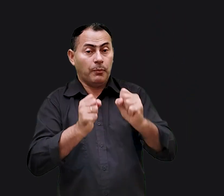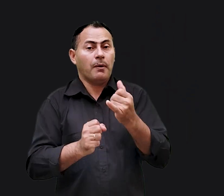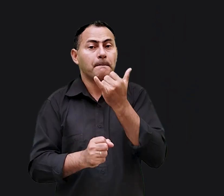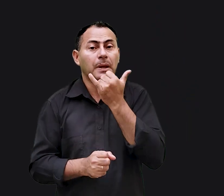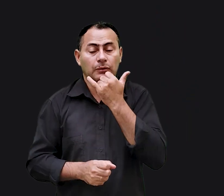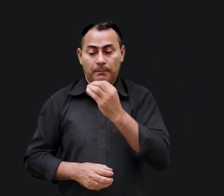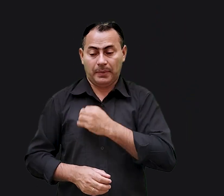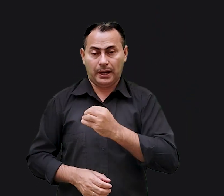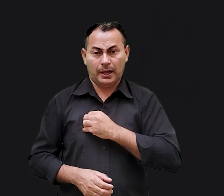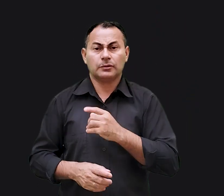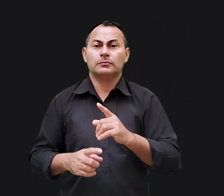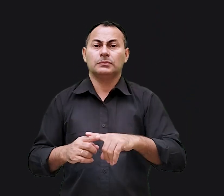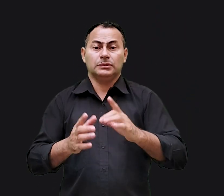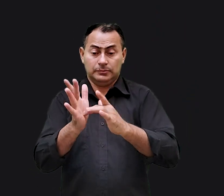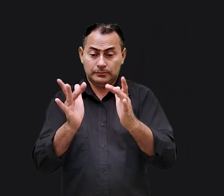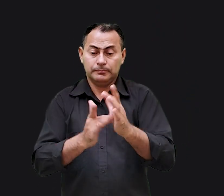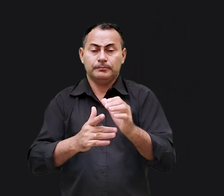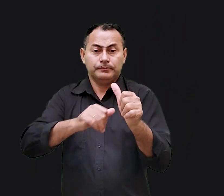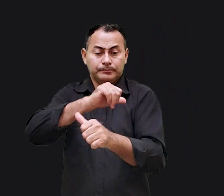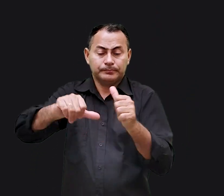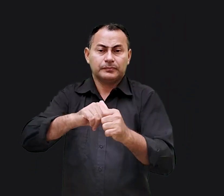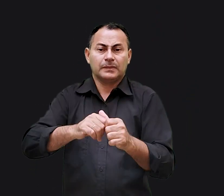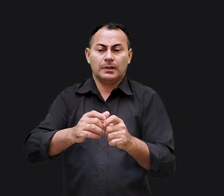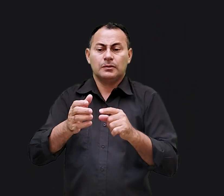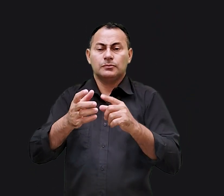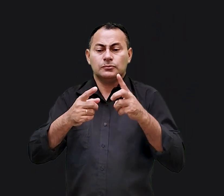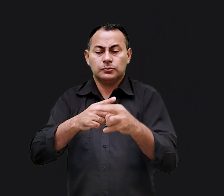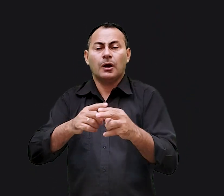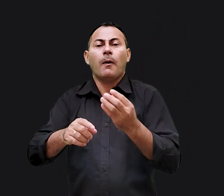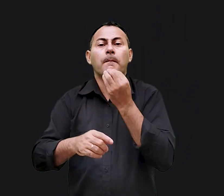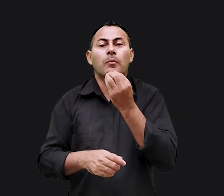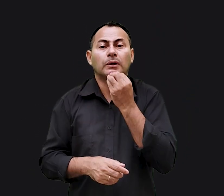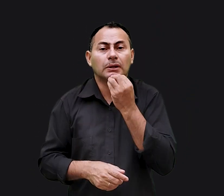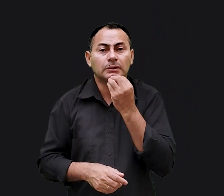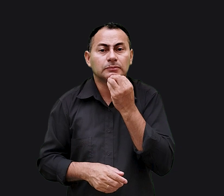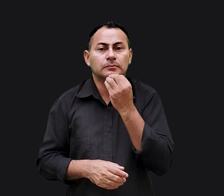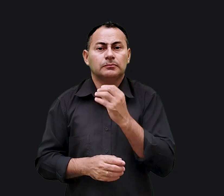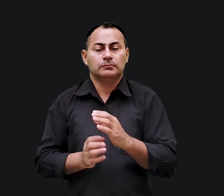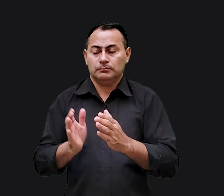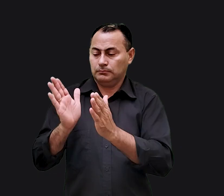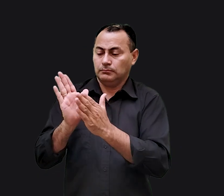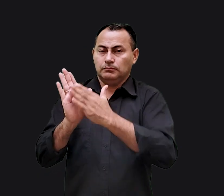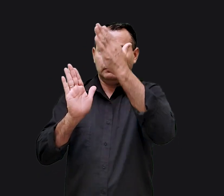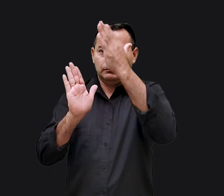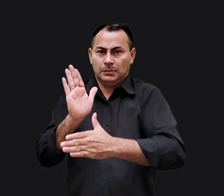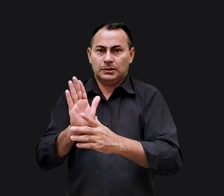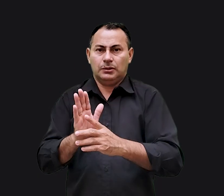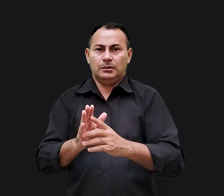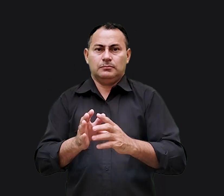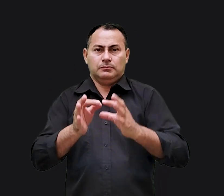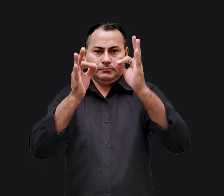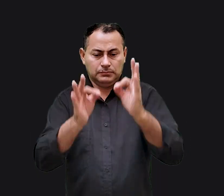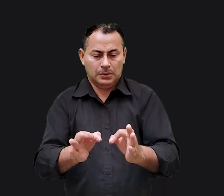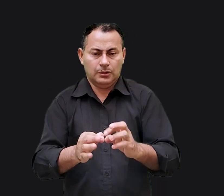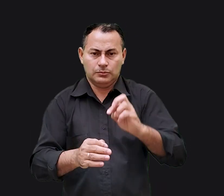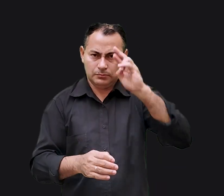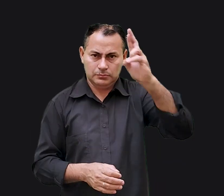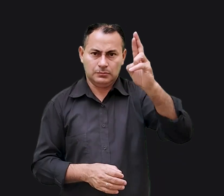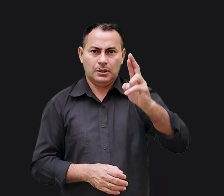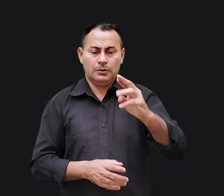Deus pode perdoar pecados. Jesus transformou aquela interrupção numa oportunidade para provar a sua deidade, sua